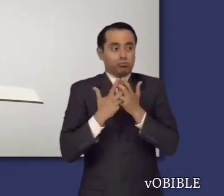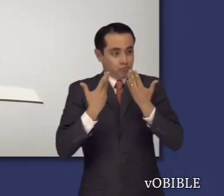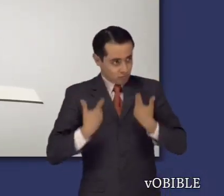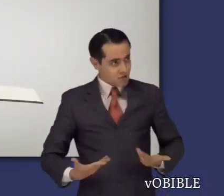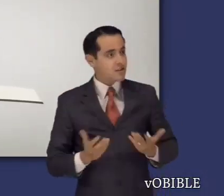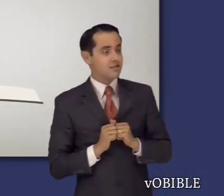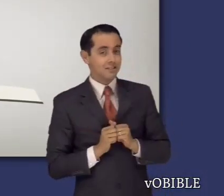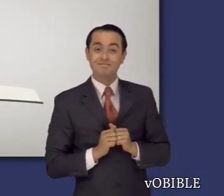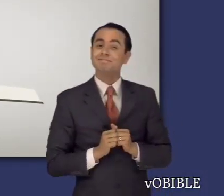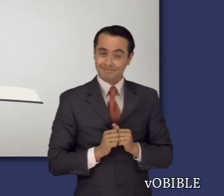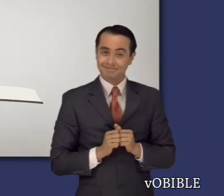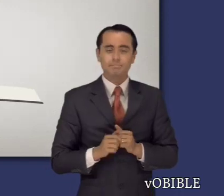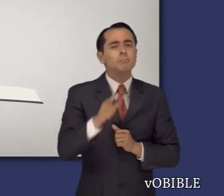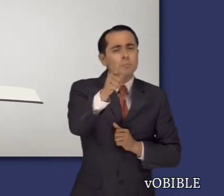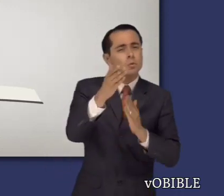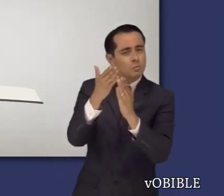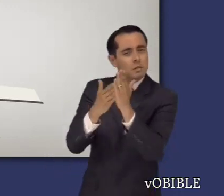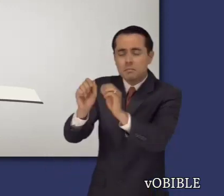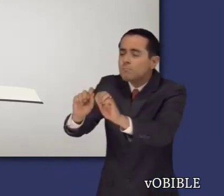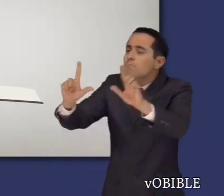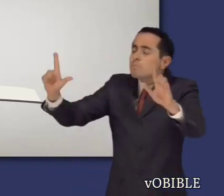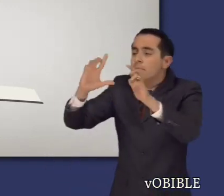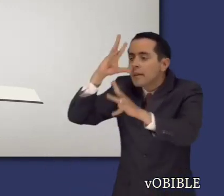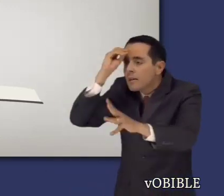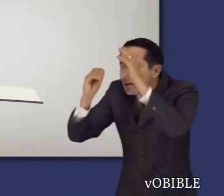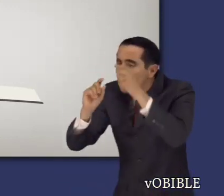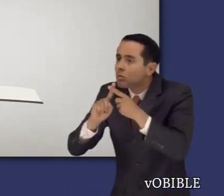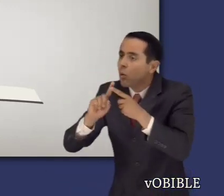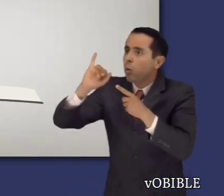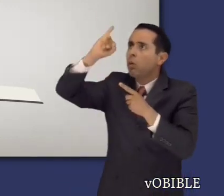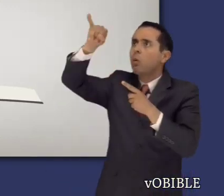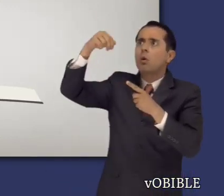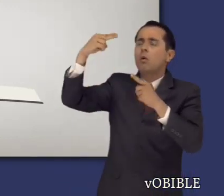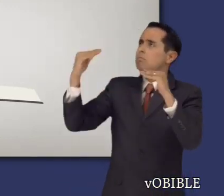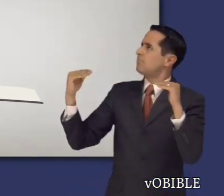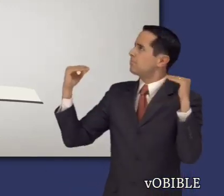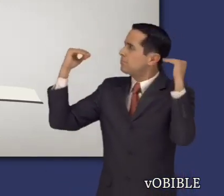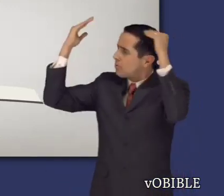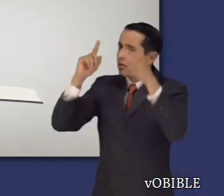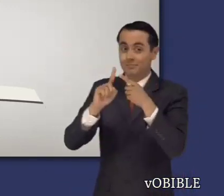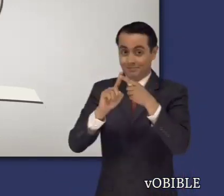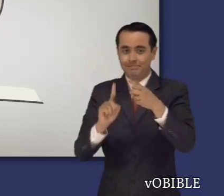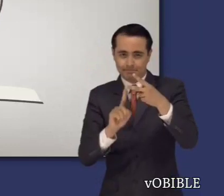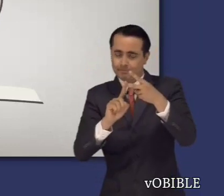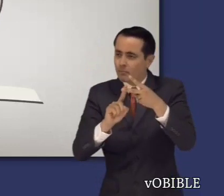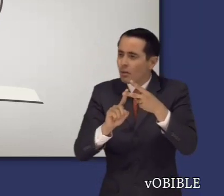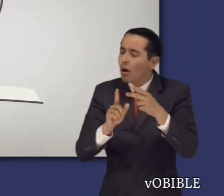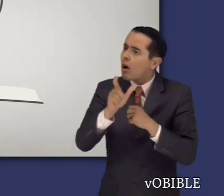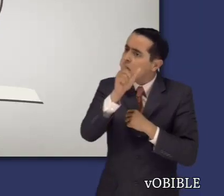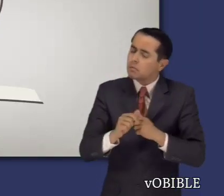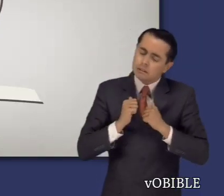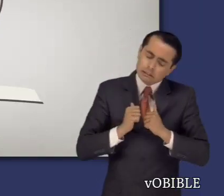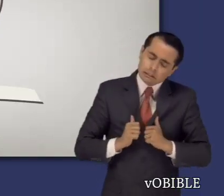Cuando lea el Libro de los Salmos, fíjese en cómo apoya este libro la soberanía de Jehová. En cómo Jehová